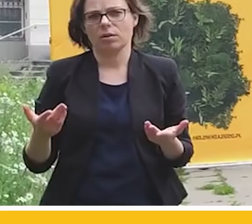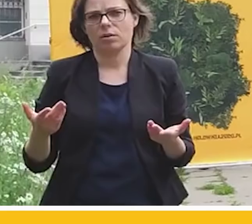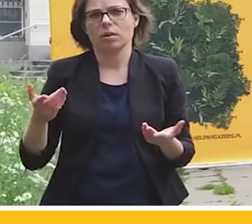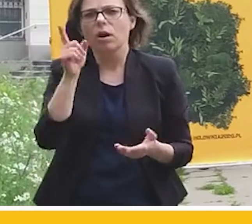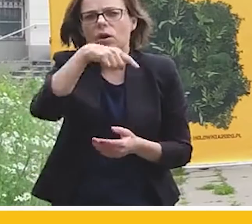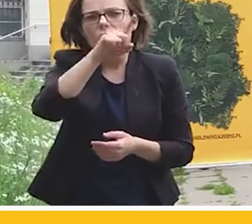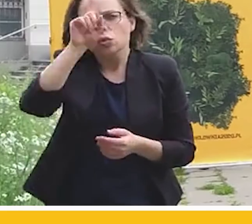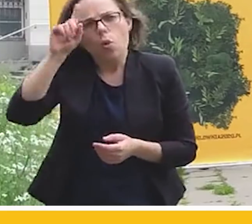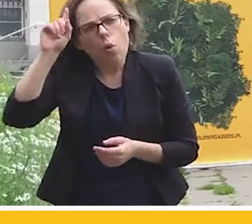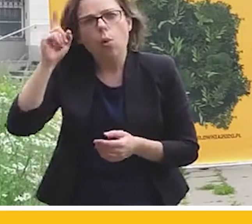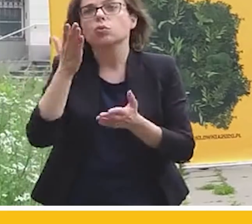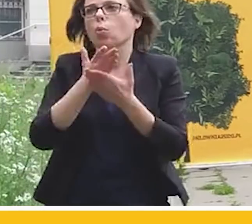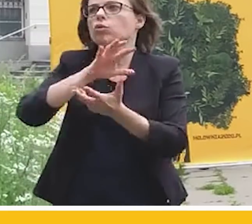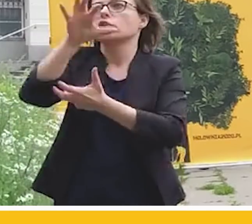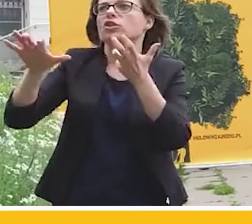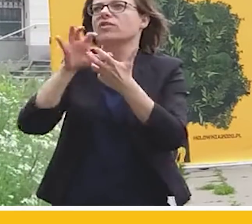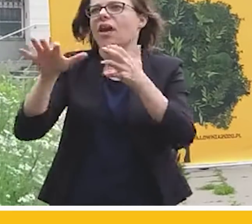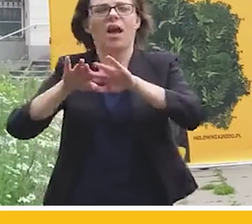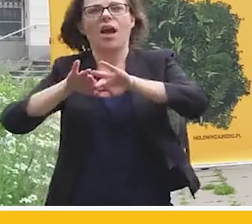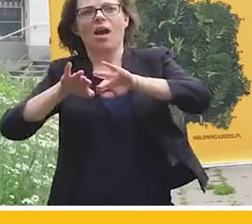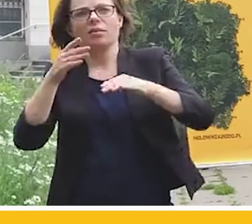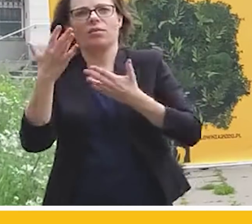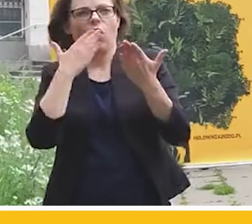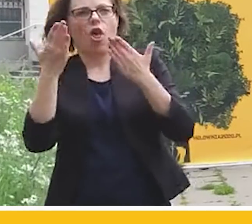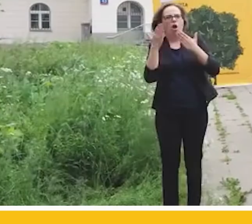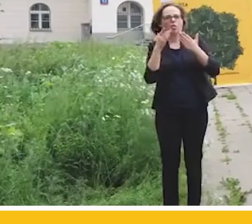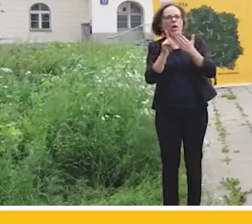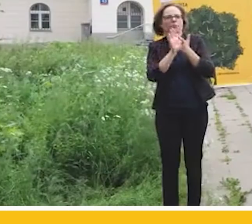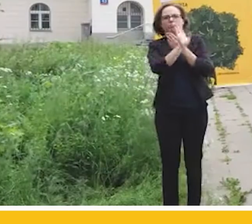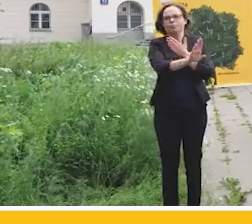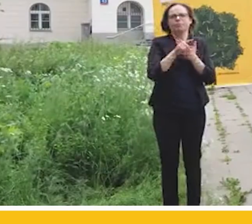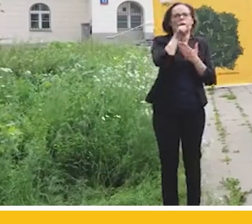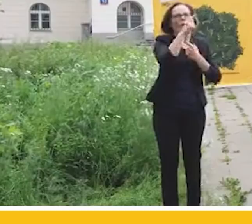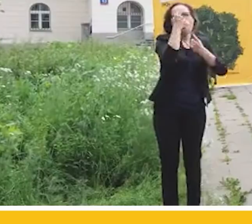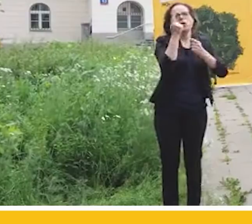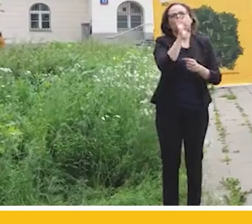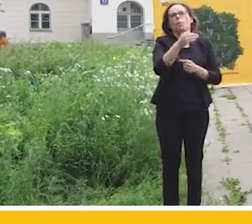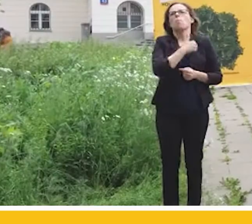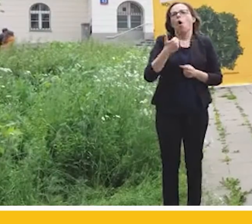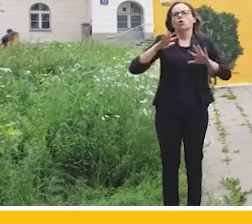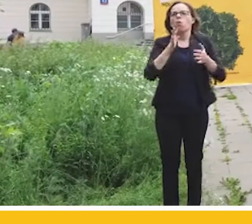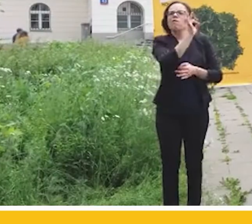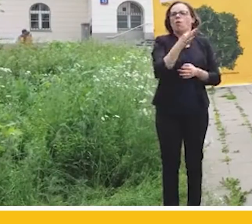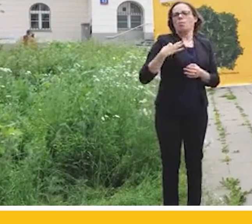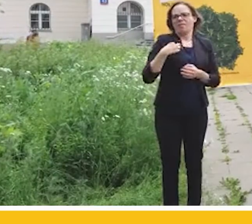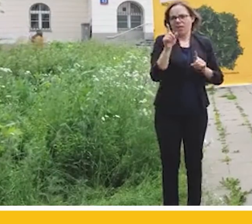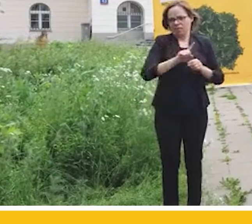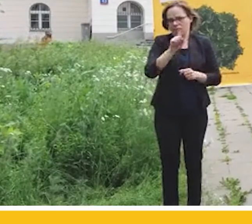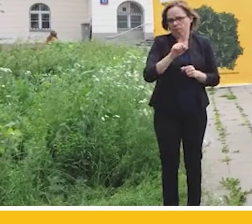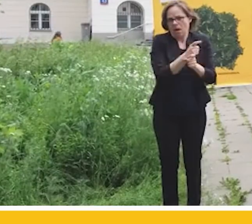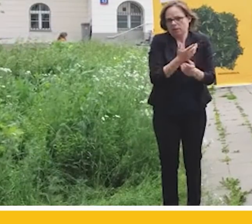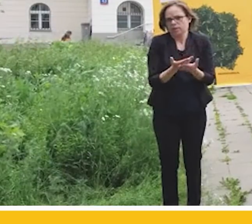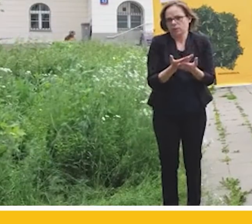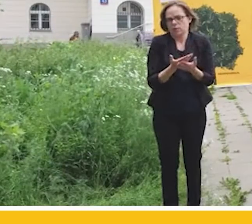od rzeczywistości, zapomnieli, że obracają naszymi pieniędzmi. Oni naprawdę są przekonani, że to jest ich prywatne państwo. Oni naprawdę, naprawdę